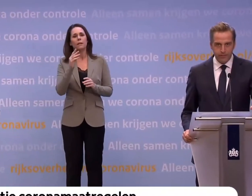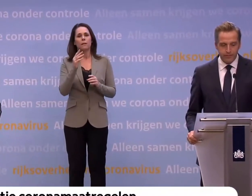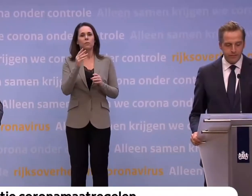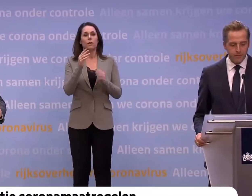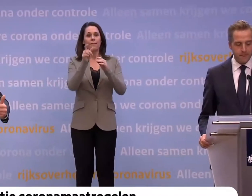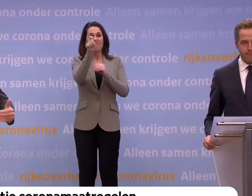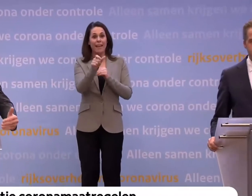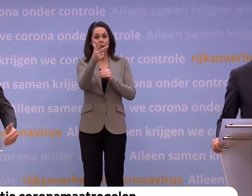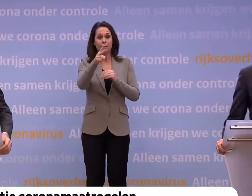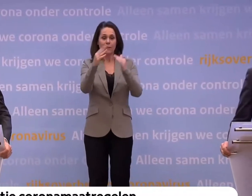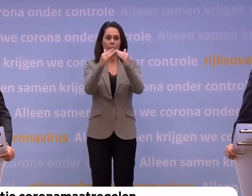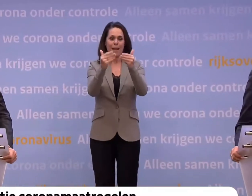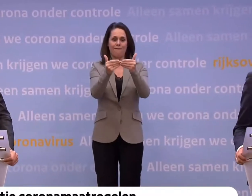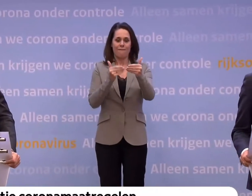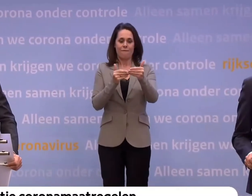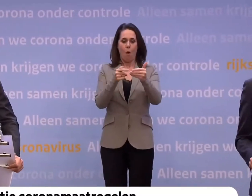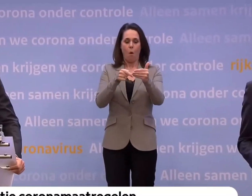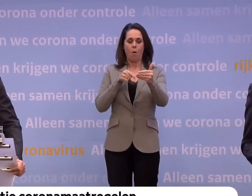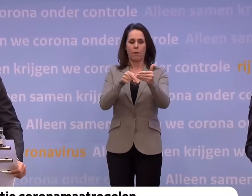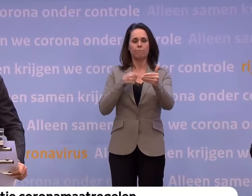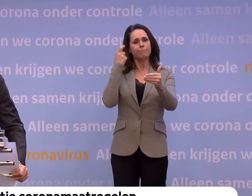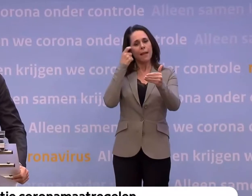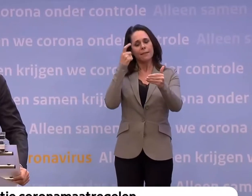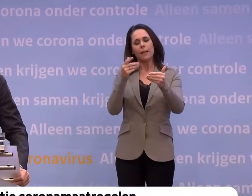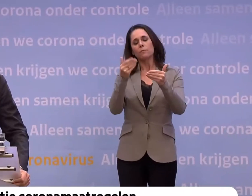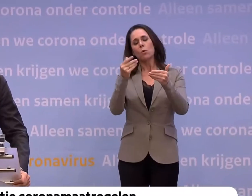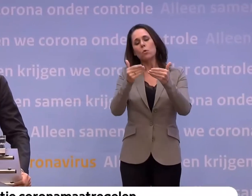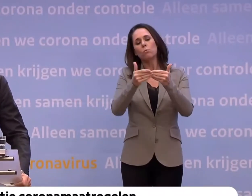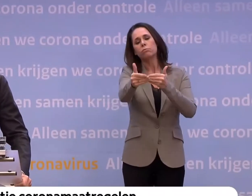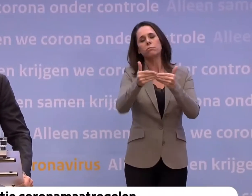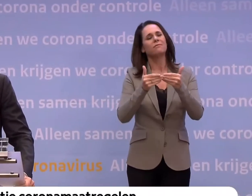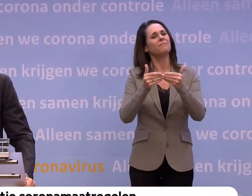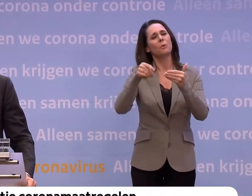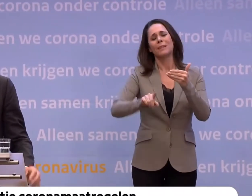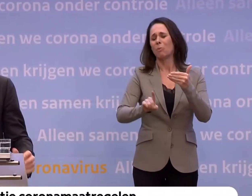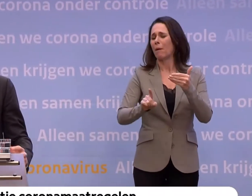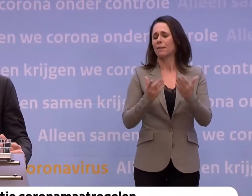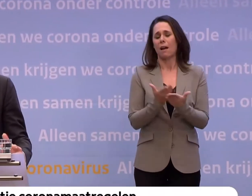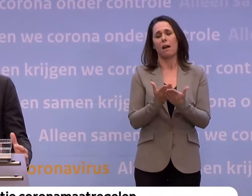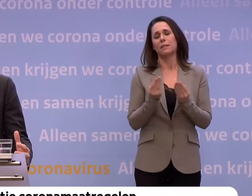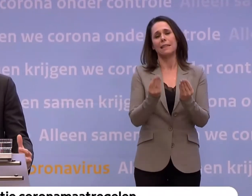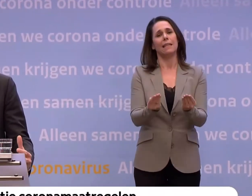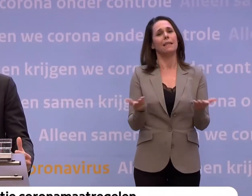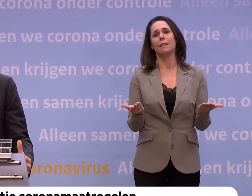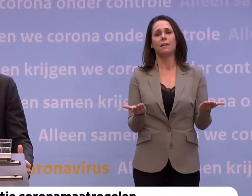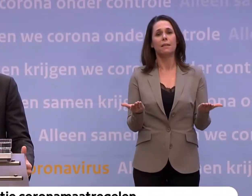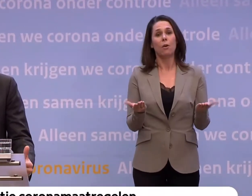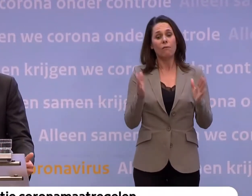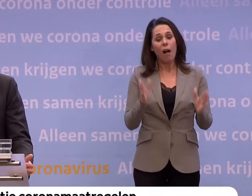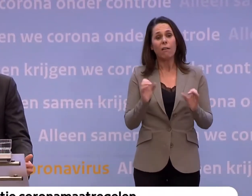nadenken wat doen we na 28 april. En op dit moment is absoluut nog niet te garanderen dat we dan al zouden kunnen